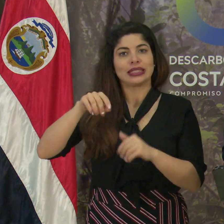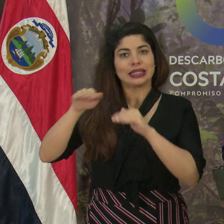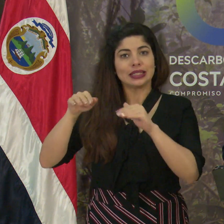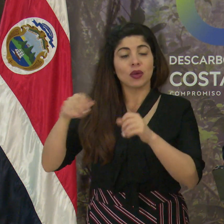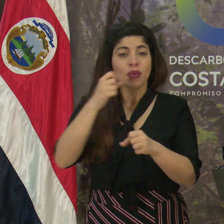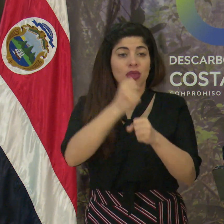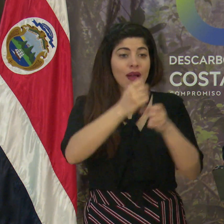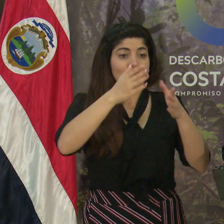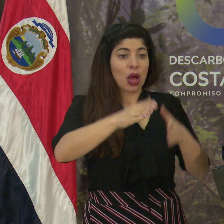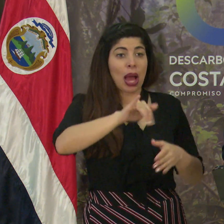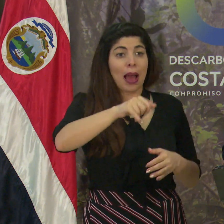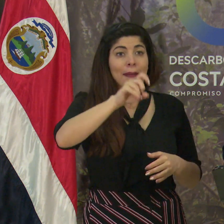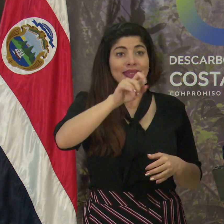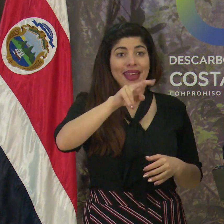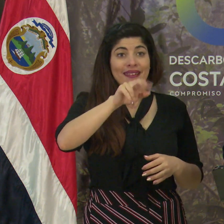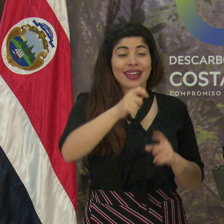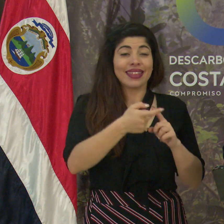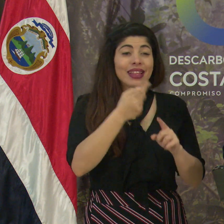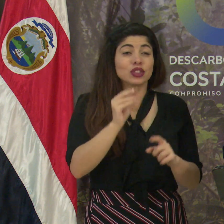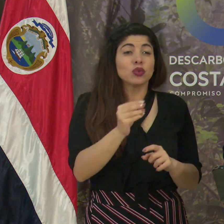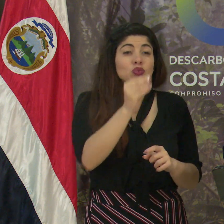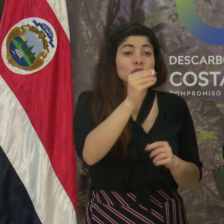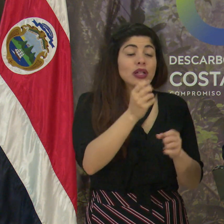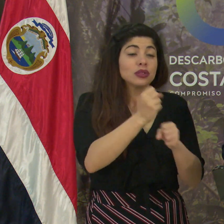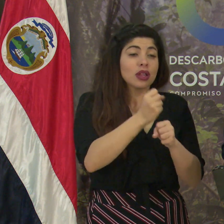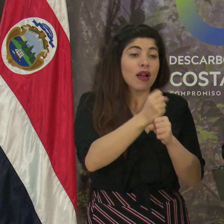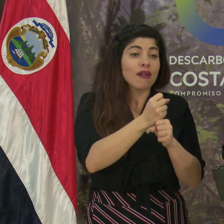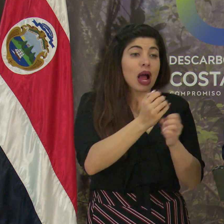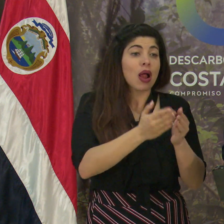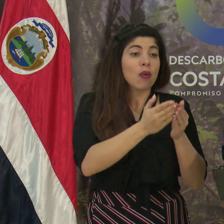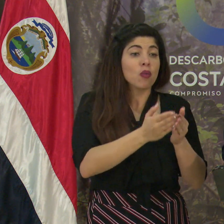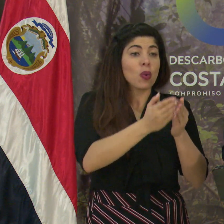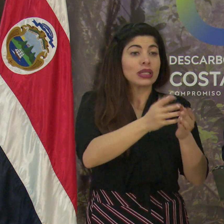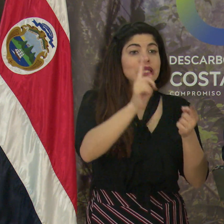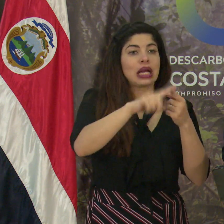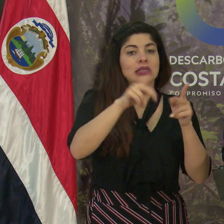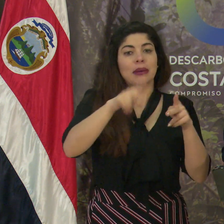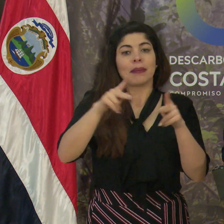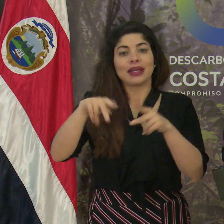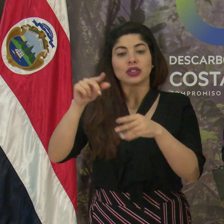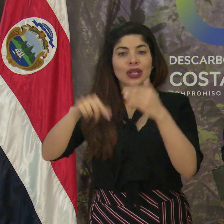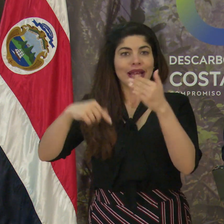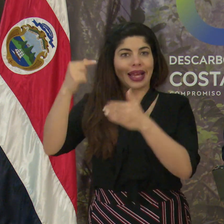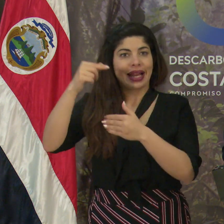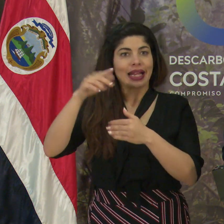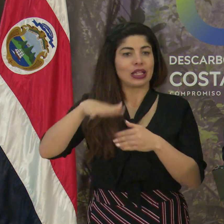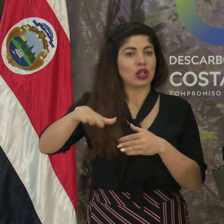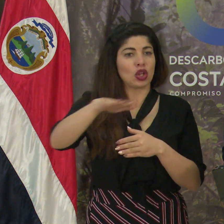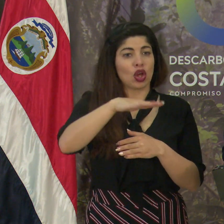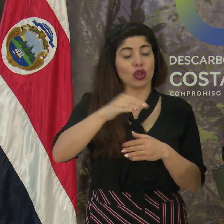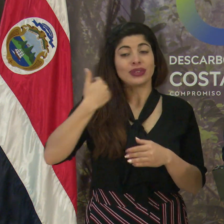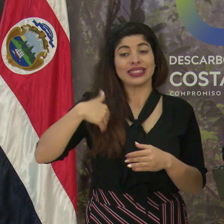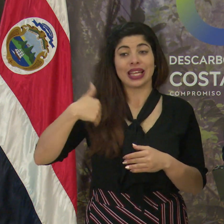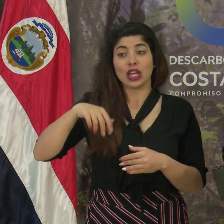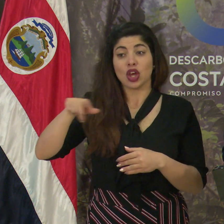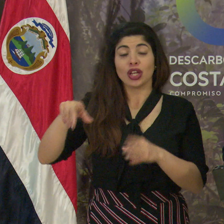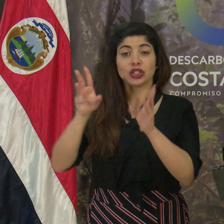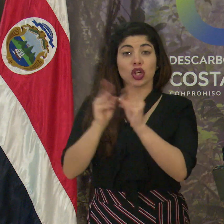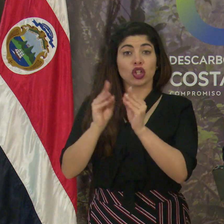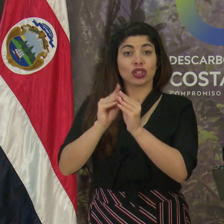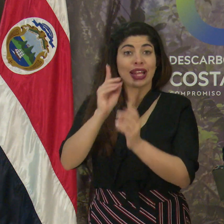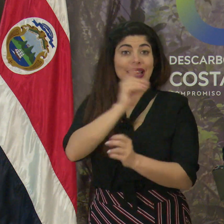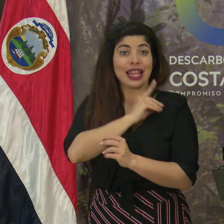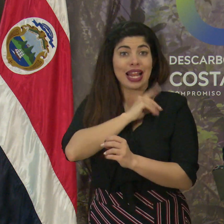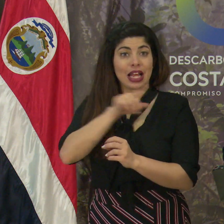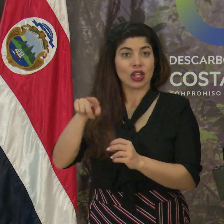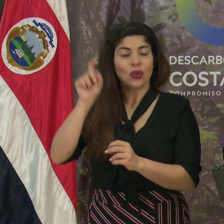trabajadores de Japdeva, desde el muchacho que está en el muelle hasta las personas de gerencia, los señores del consejo director